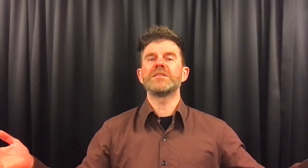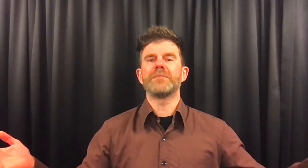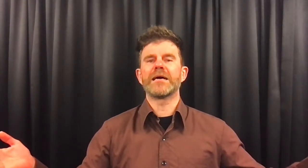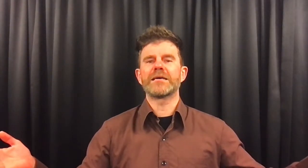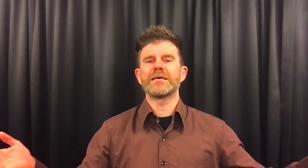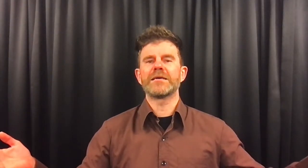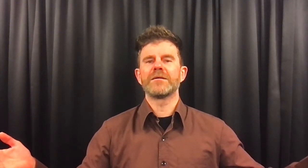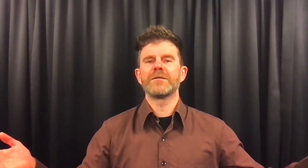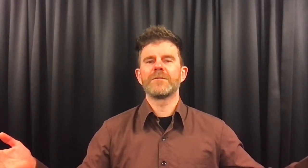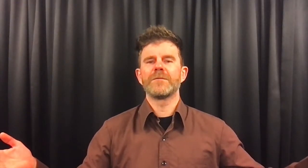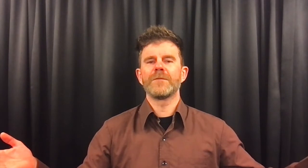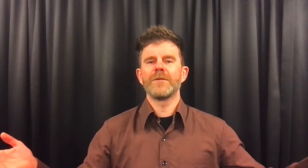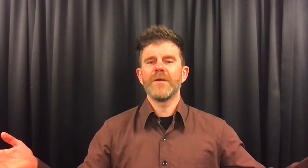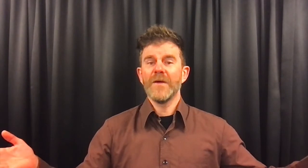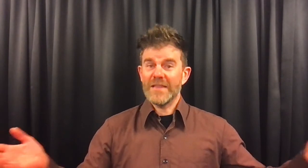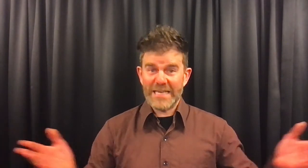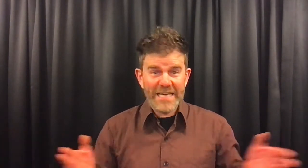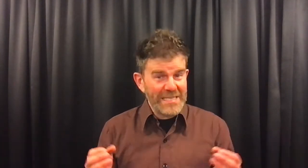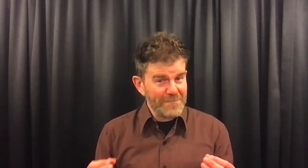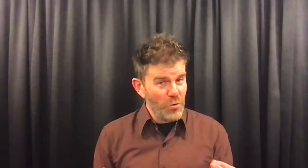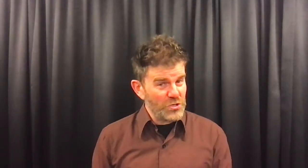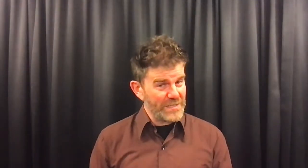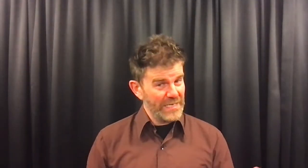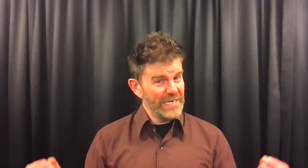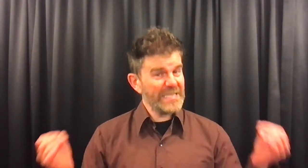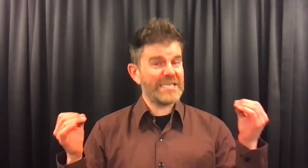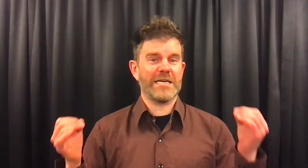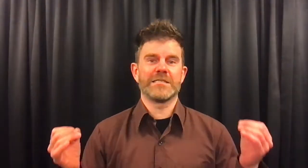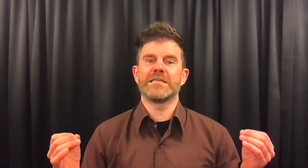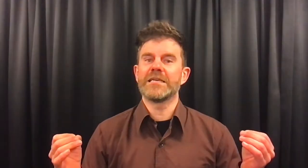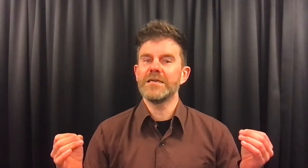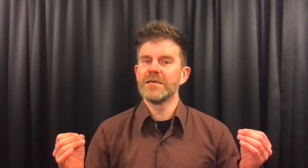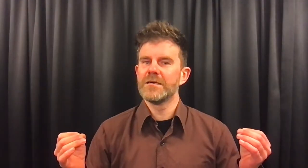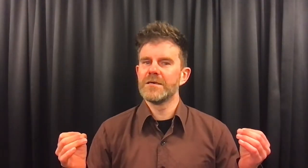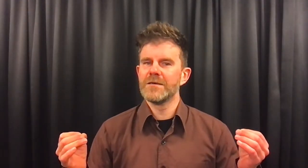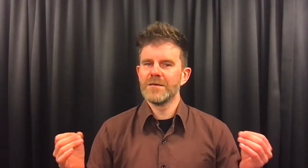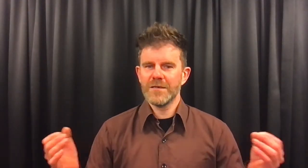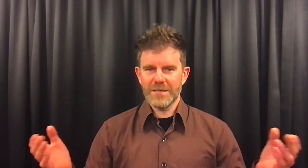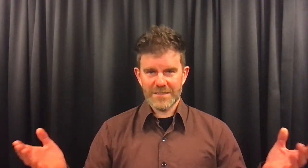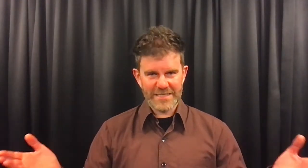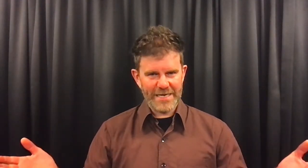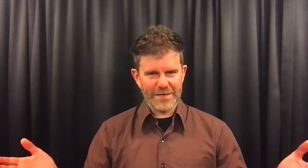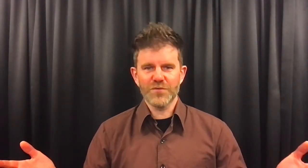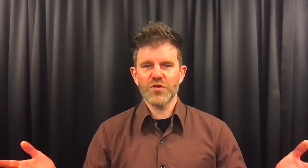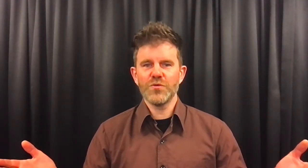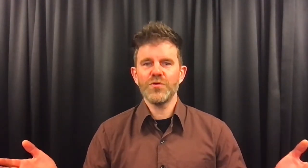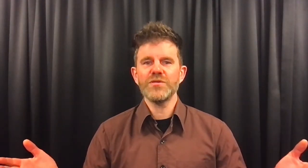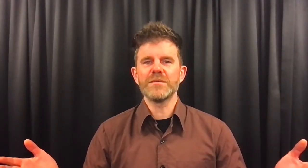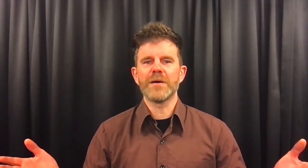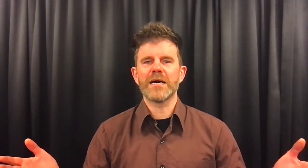maken. Degene die het mooiste lied kan zingen, daarover kunnen we ruzie maken.